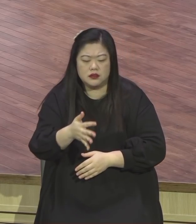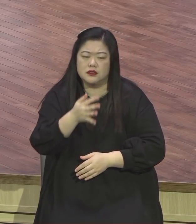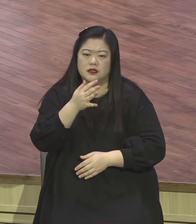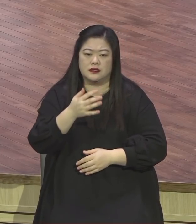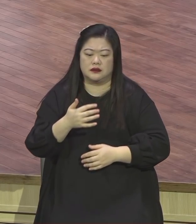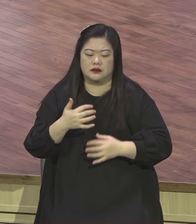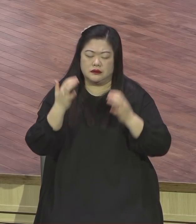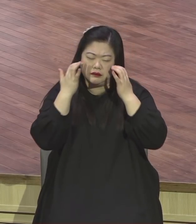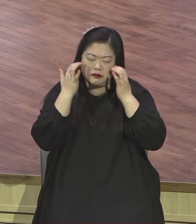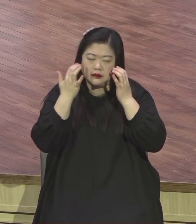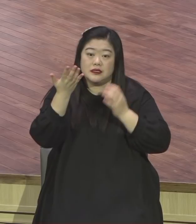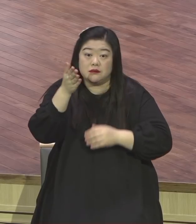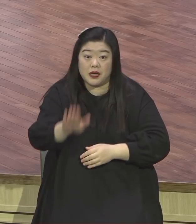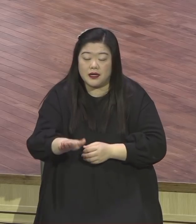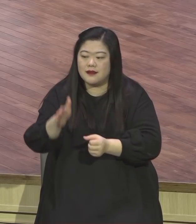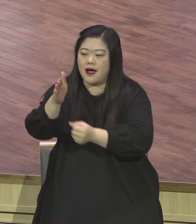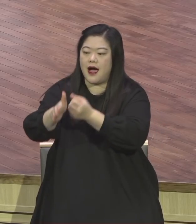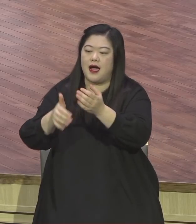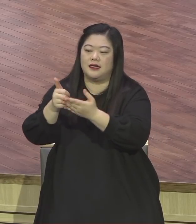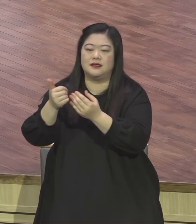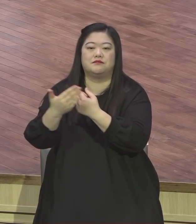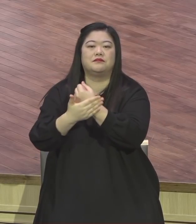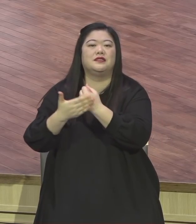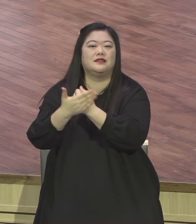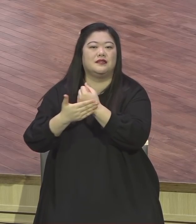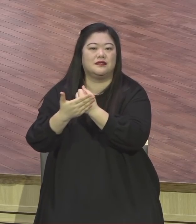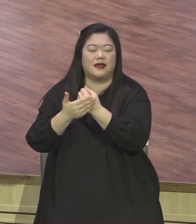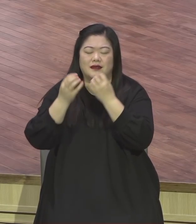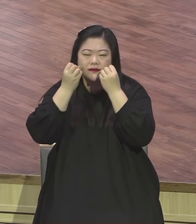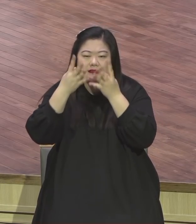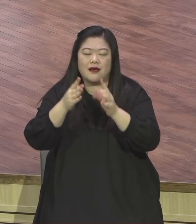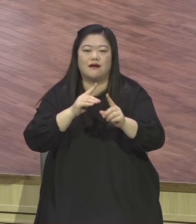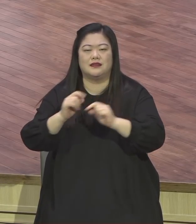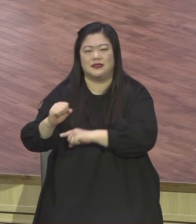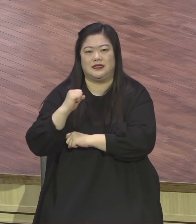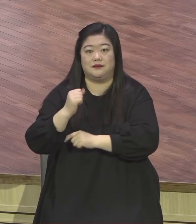날마다 새로운 은혜를 받으시길 바라면서 서로를 인사합시다.